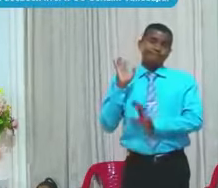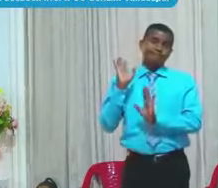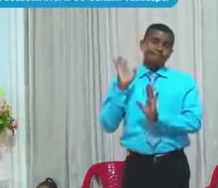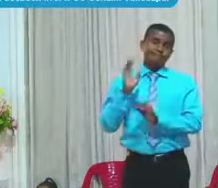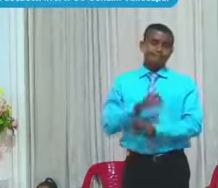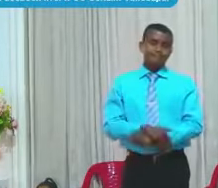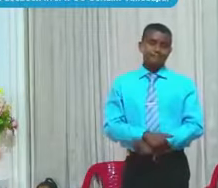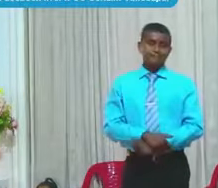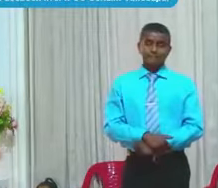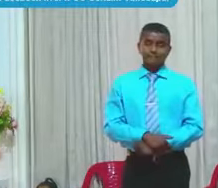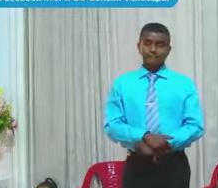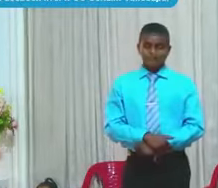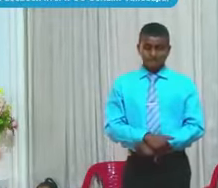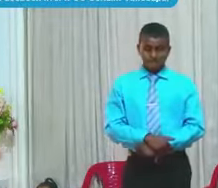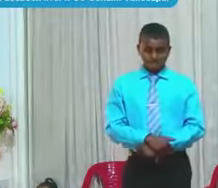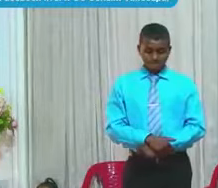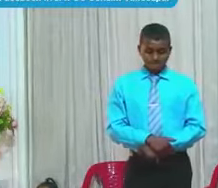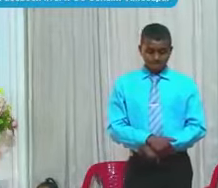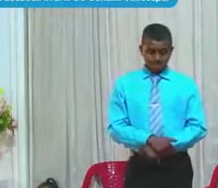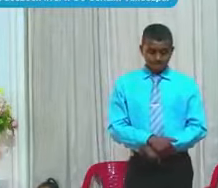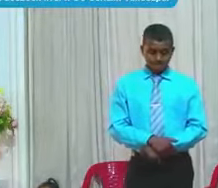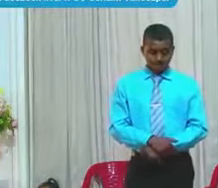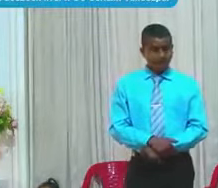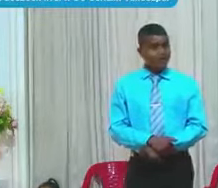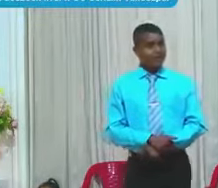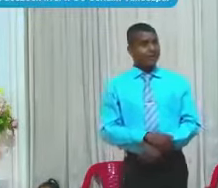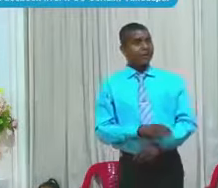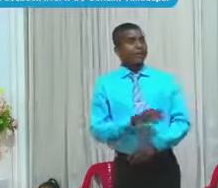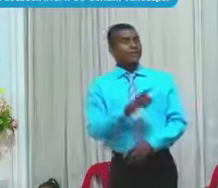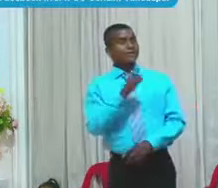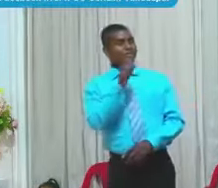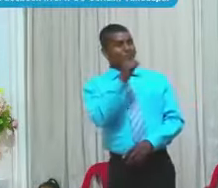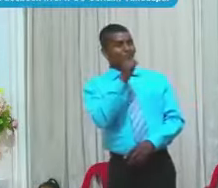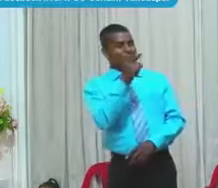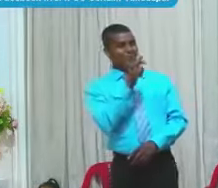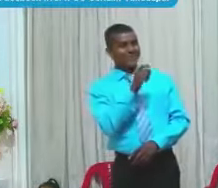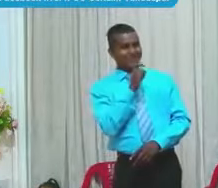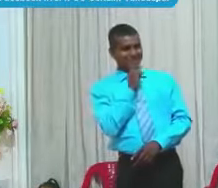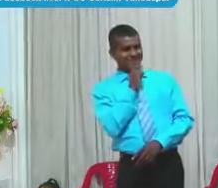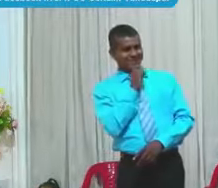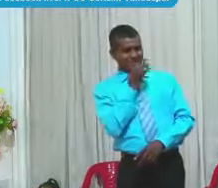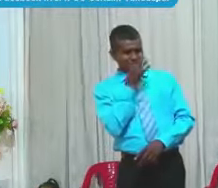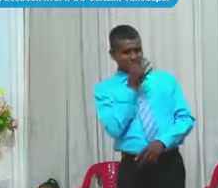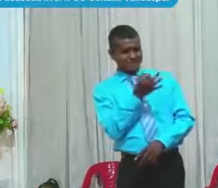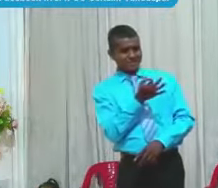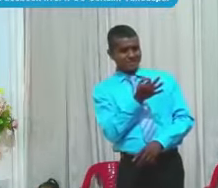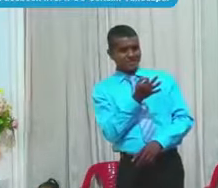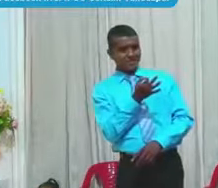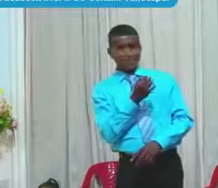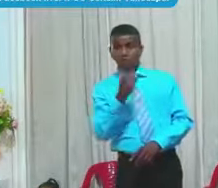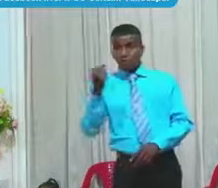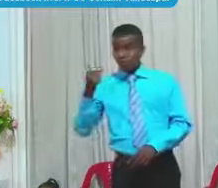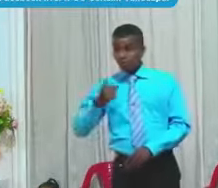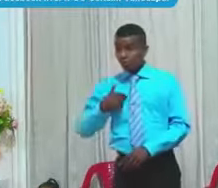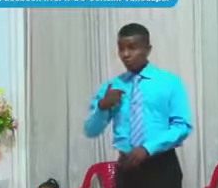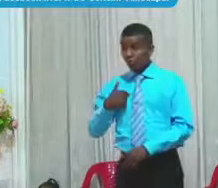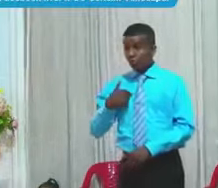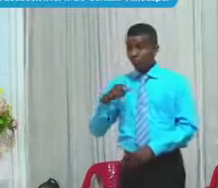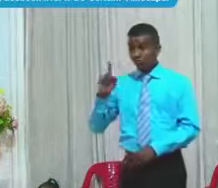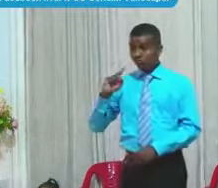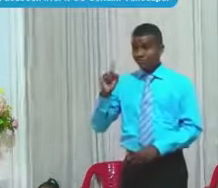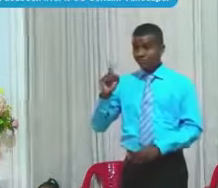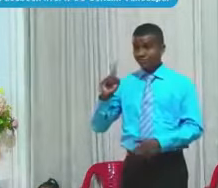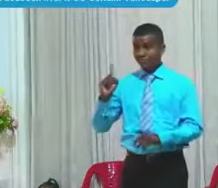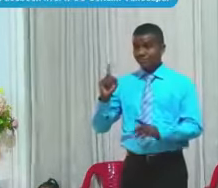Dijo Sara Oye Le dijo el señor Oye Sara Te estaba riendo No Sara dijo Yo Yo no me estaba riendo